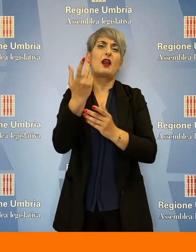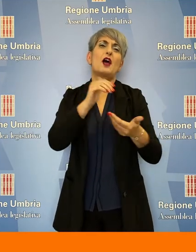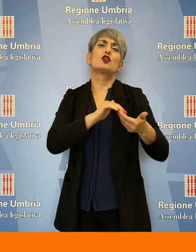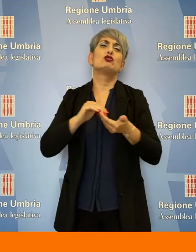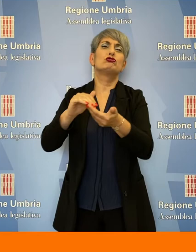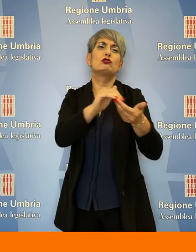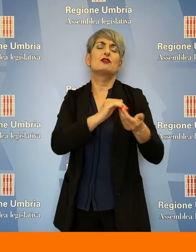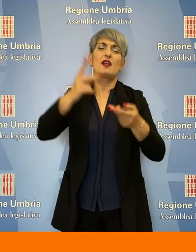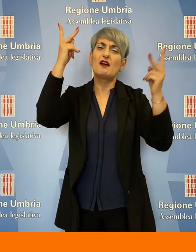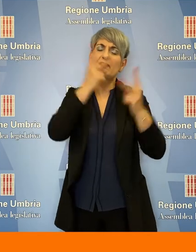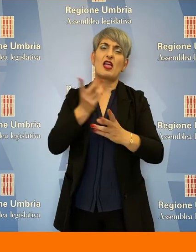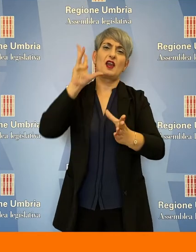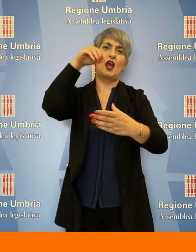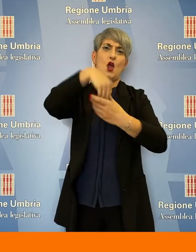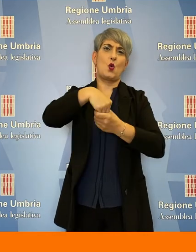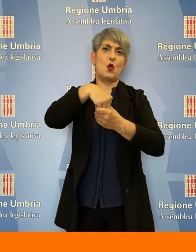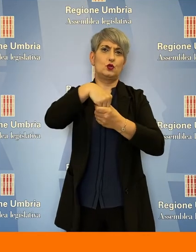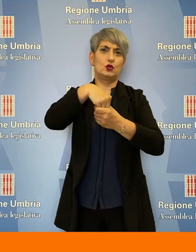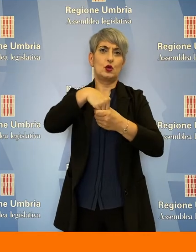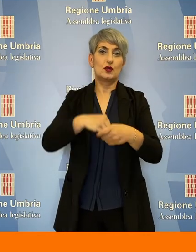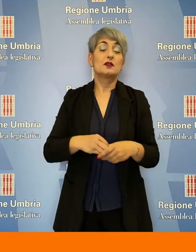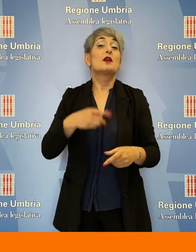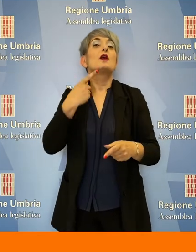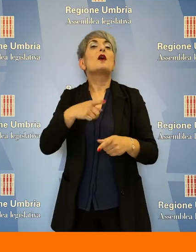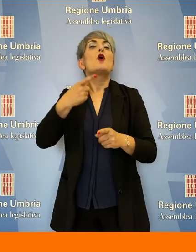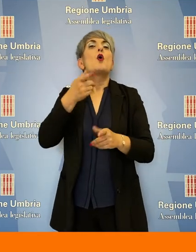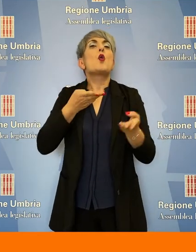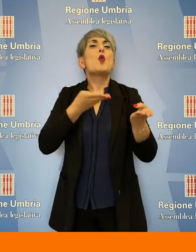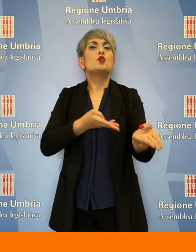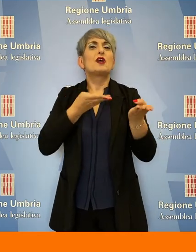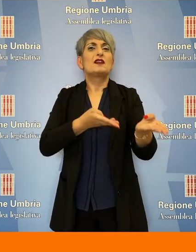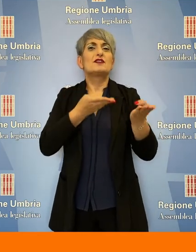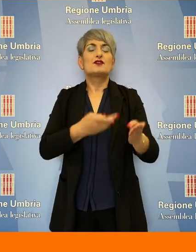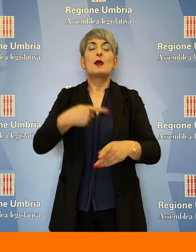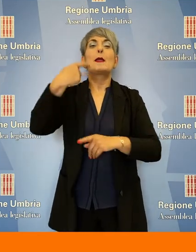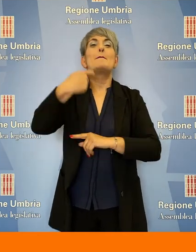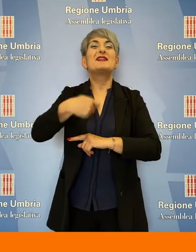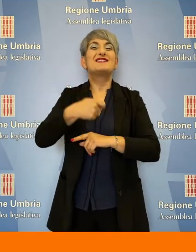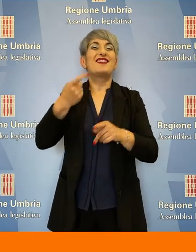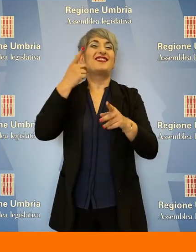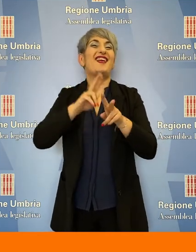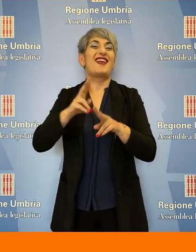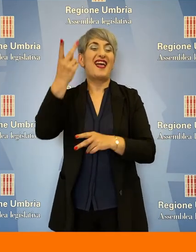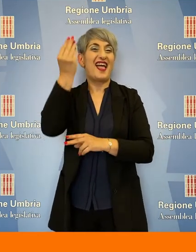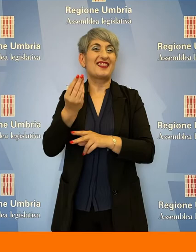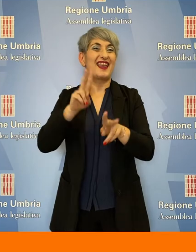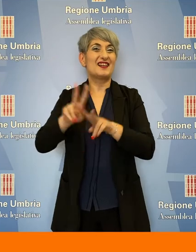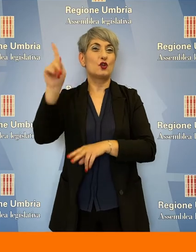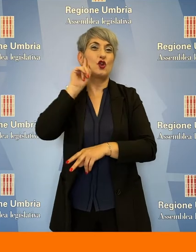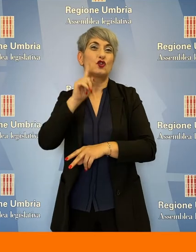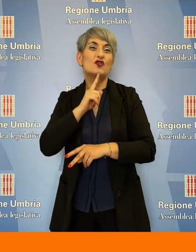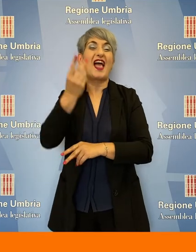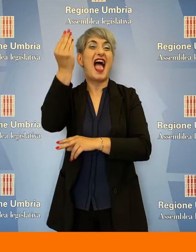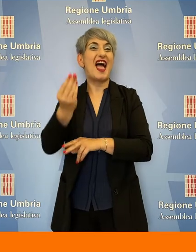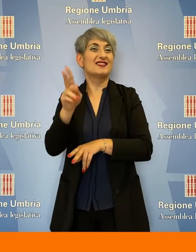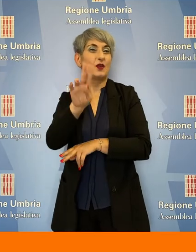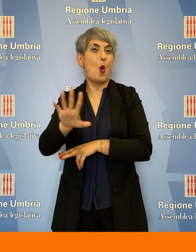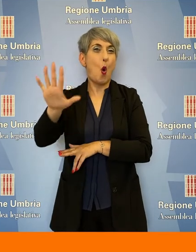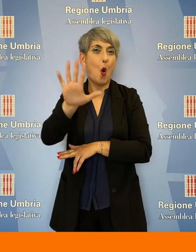inclusiva. Luciana Rossetti, Presidente dell'ente nazionale Sordi, ENS, Umbria, si è detta particolarmente emozionata